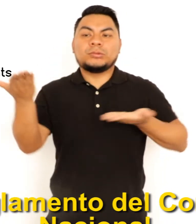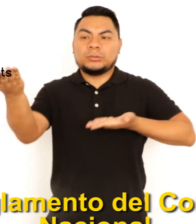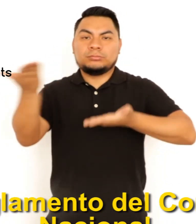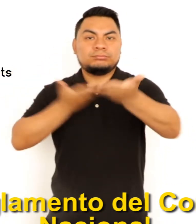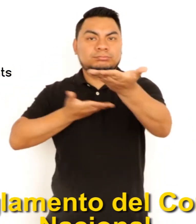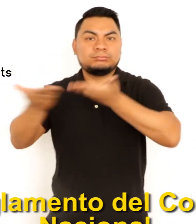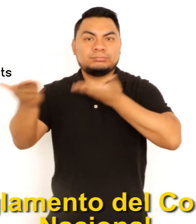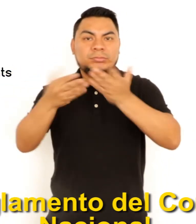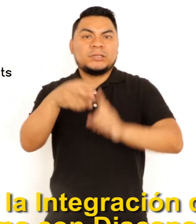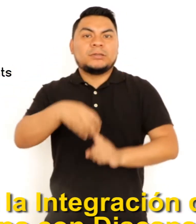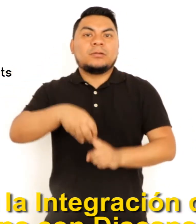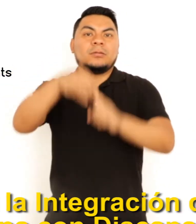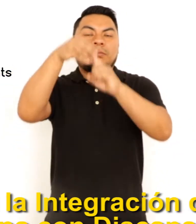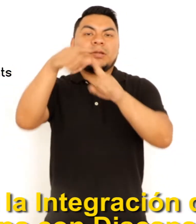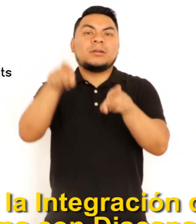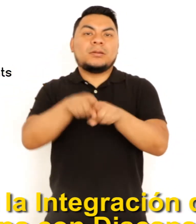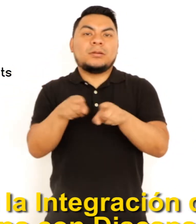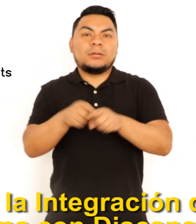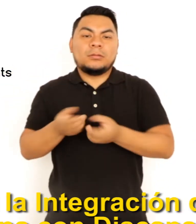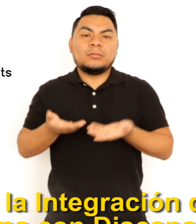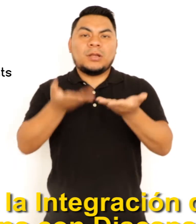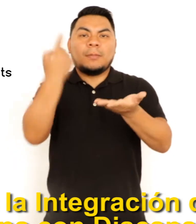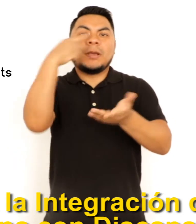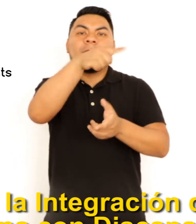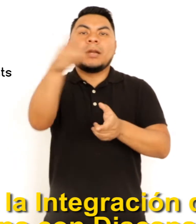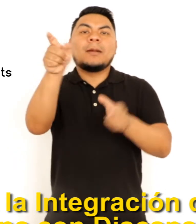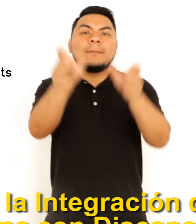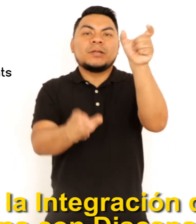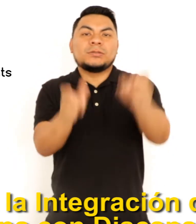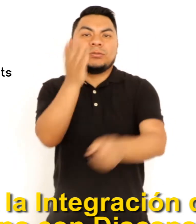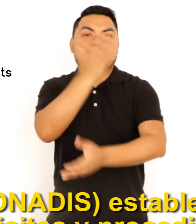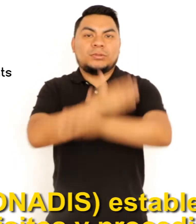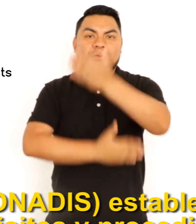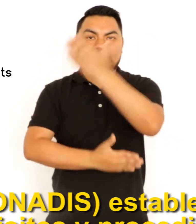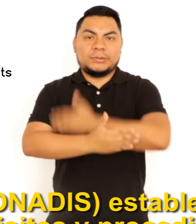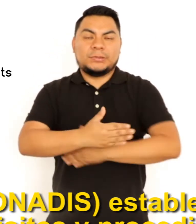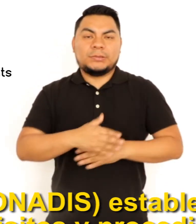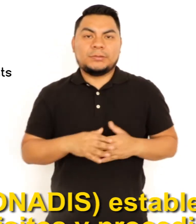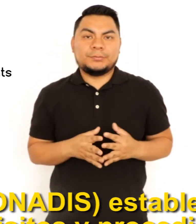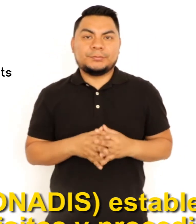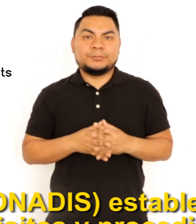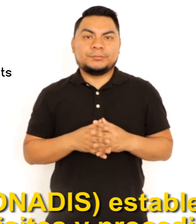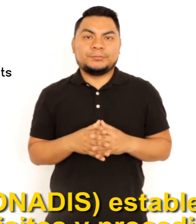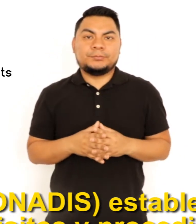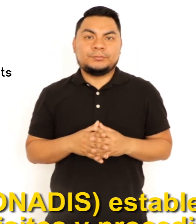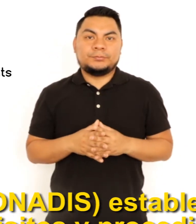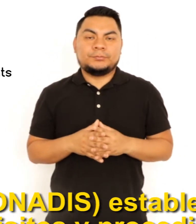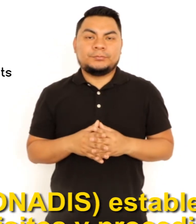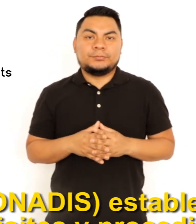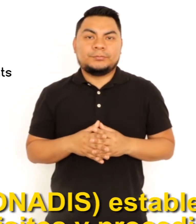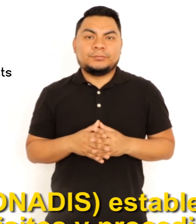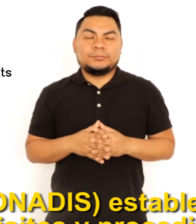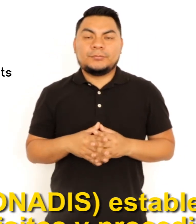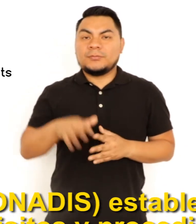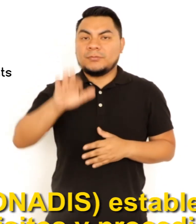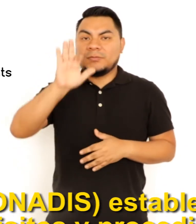CONSEJO NACIONAL PARA LA INTEGRACIÓN DE LA PERSONA CON DISCAPACIDAD, CONADIS, ESTABLECE LOS REQUISITOS Y